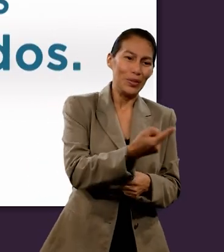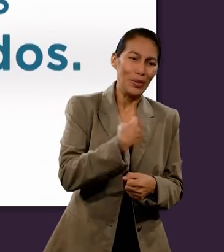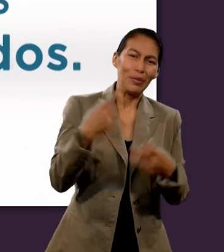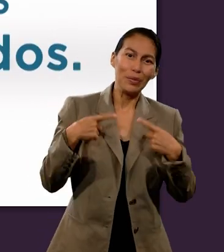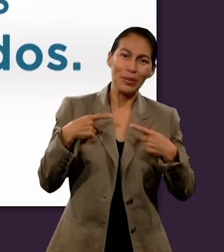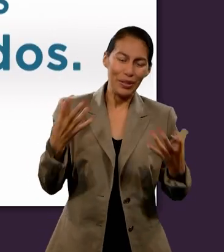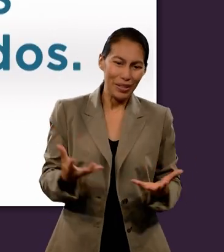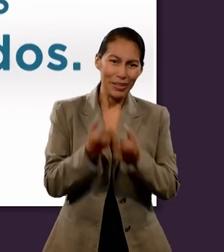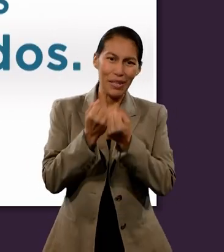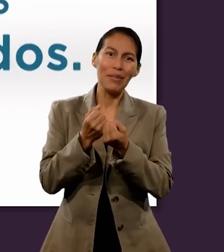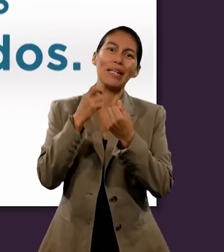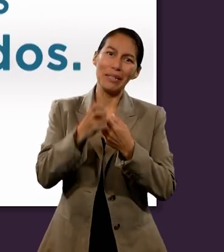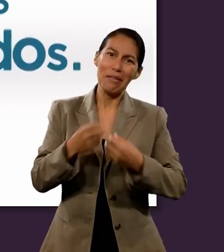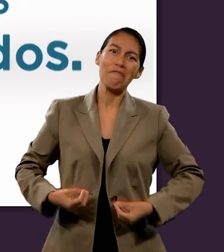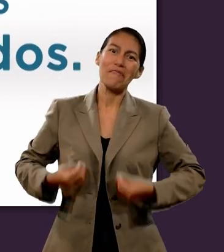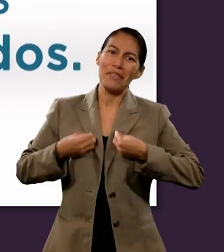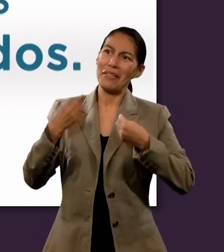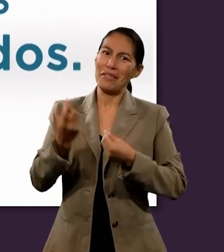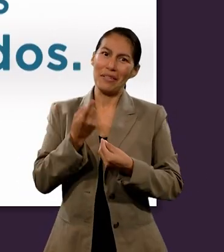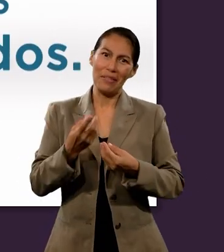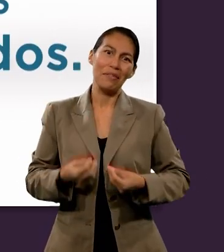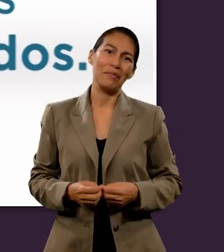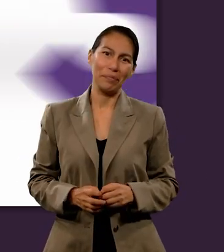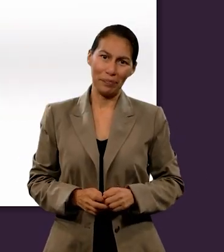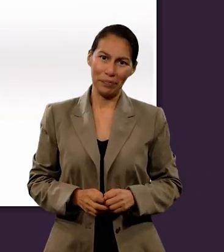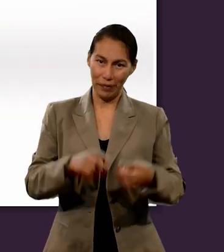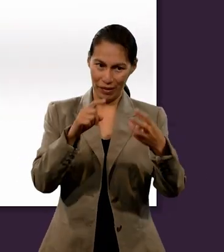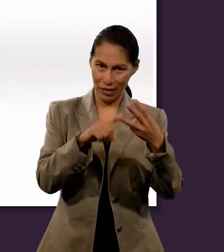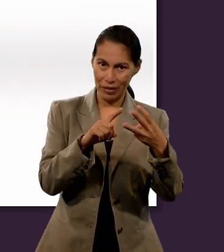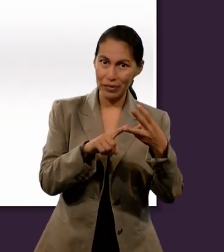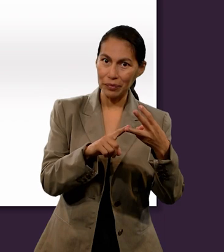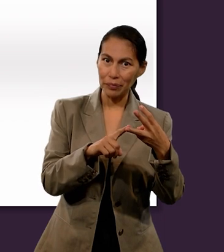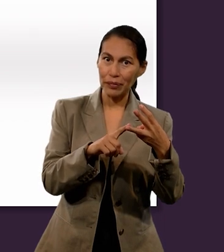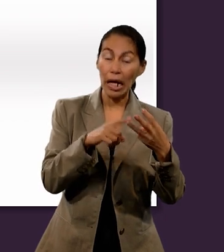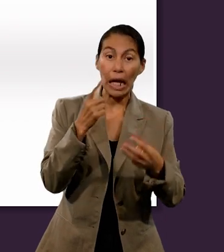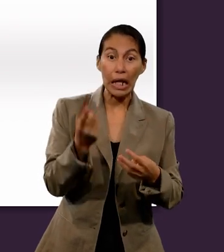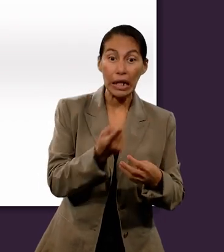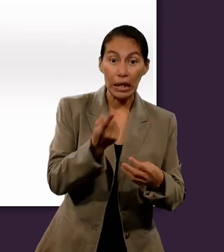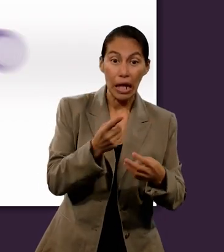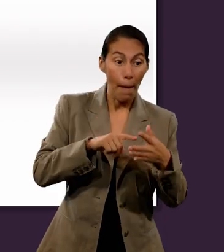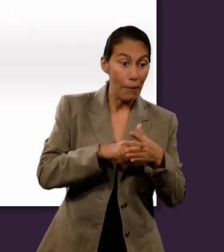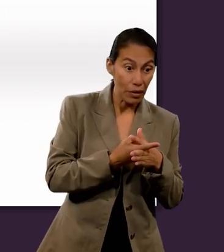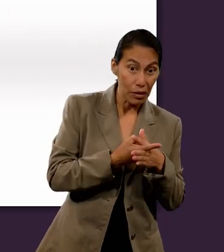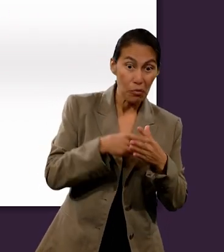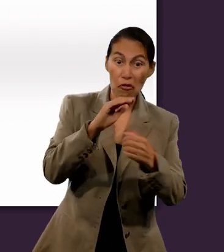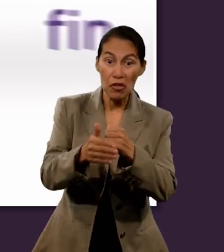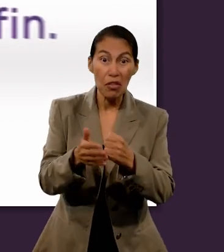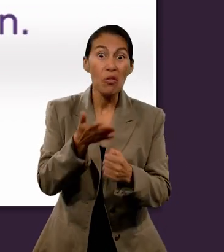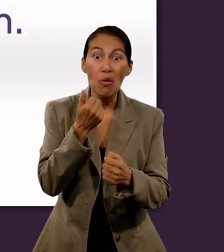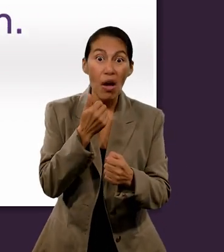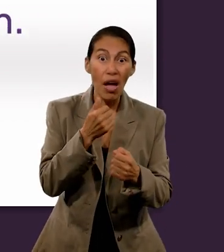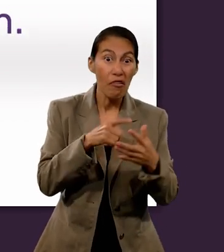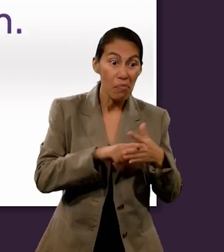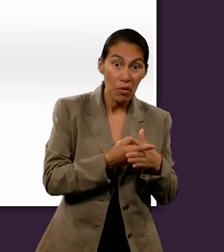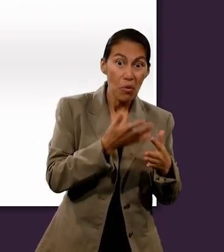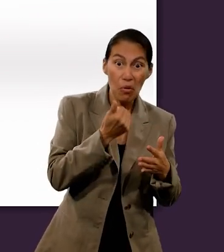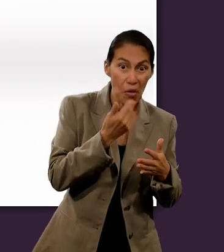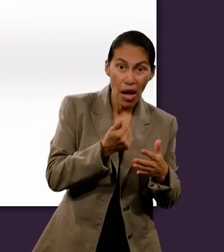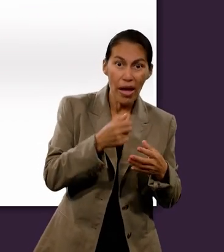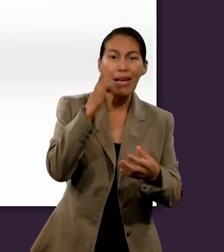eterna de todos los redimidos. Número 3. La eternidad sin principio ni fin, que pertenece